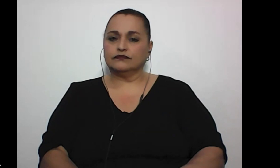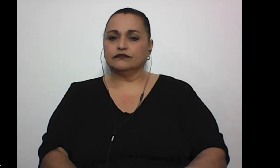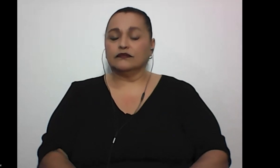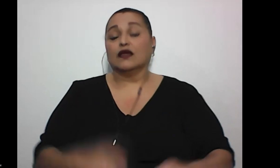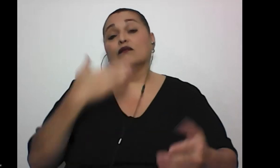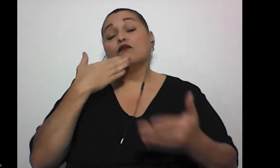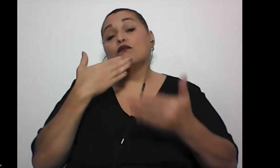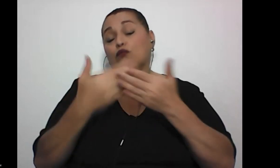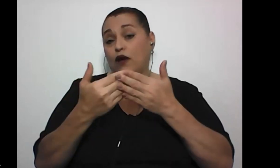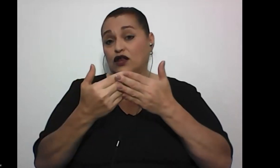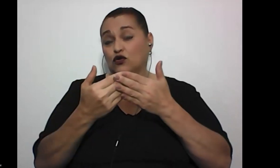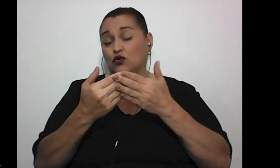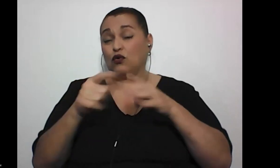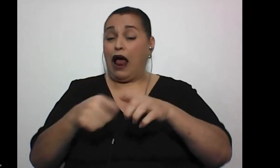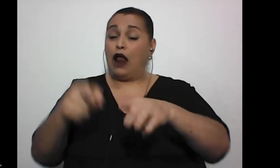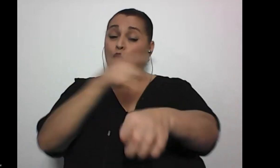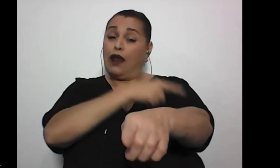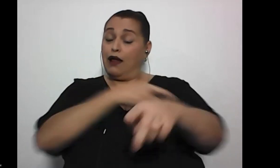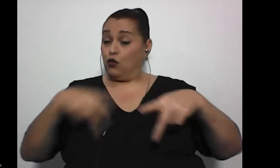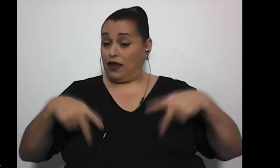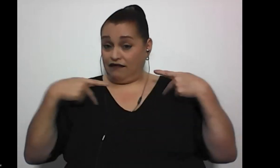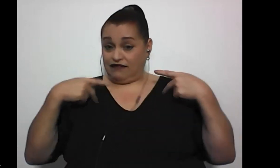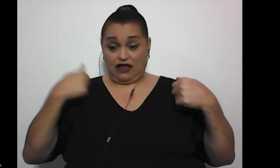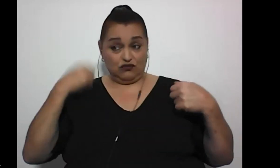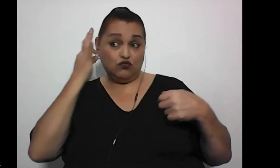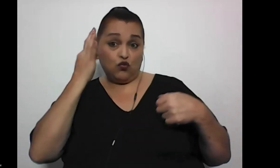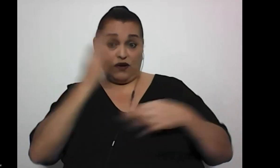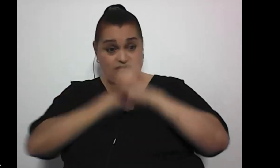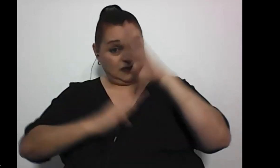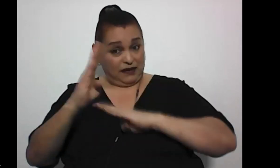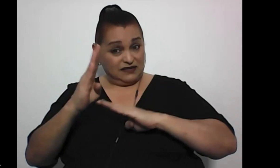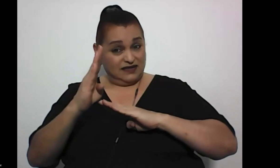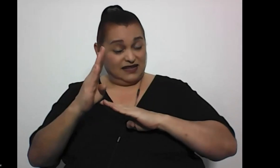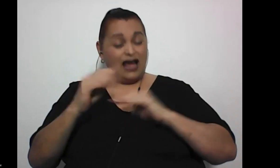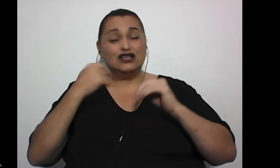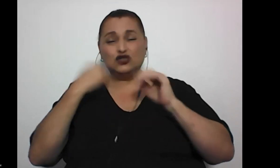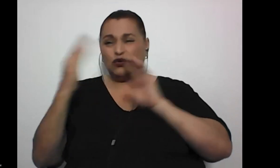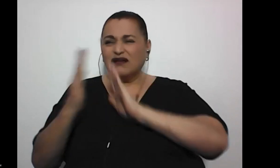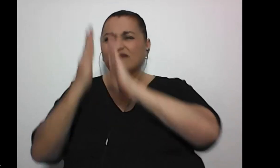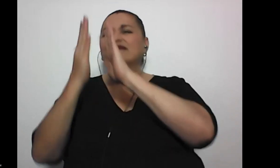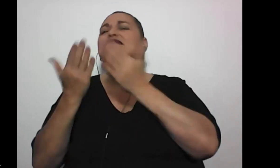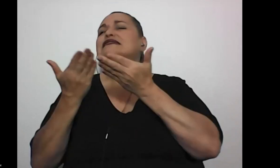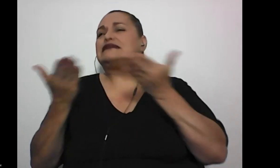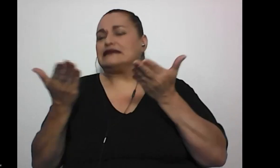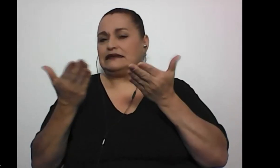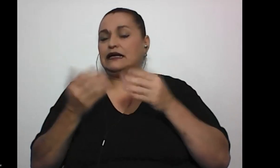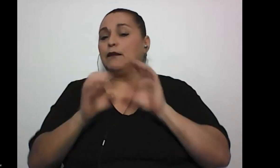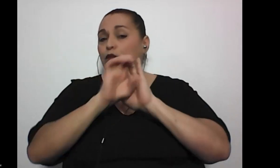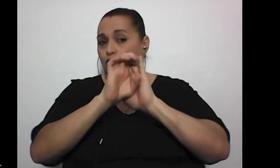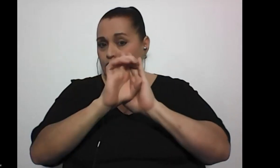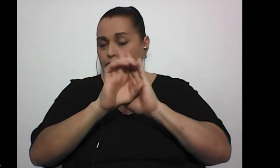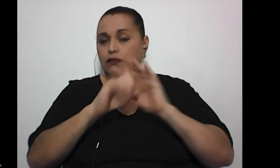Bueno, a lo largo de mi vida como mujer con discapacidad, básicamente a lo que me he enfrentado, por ejemplo,